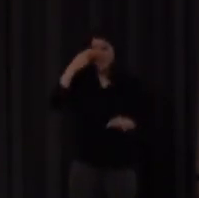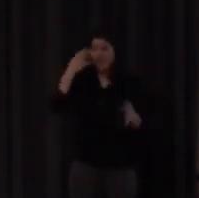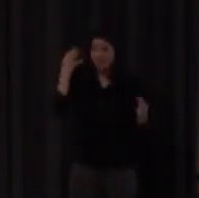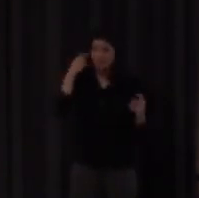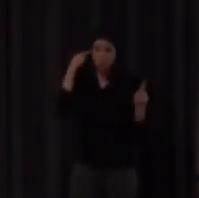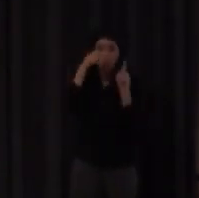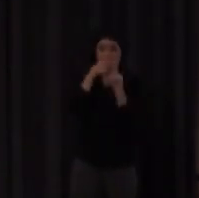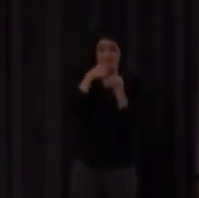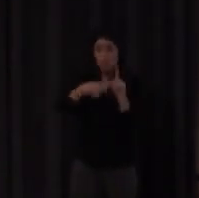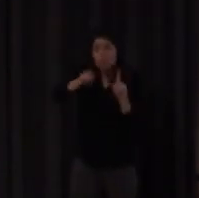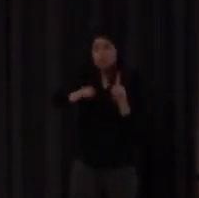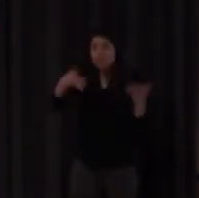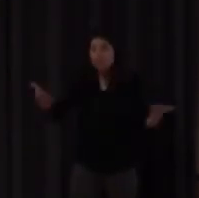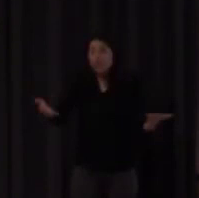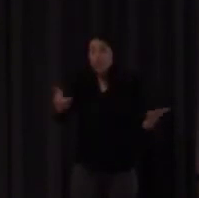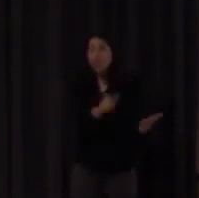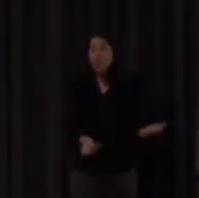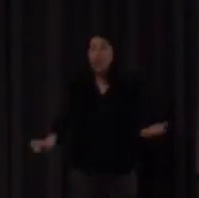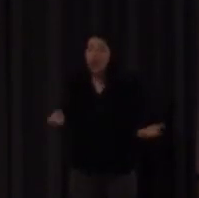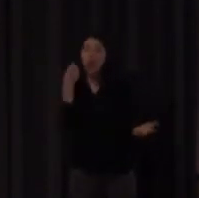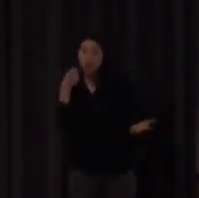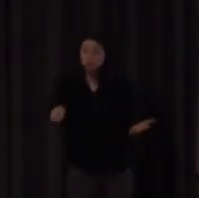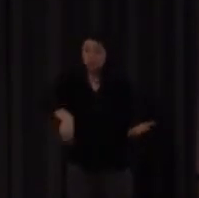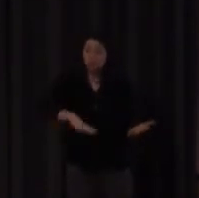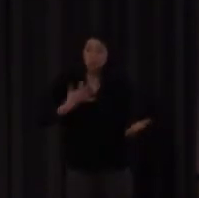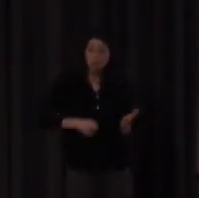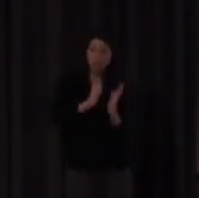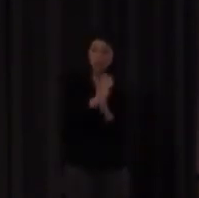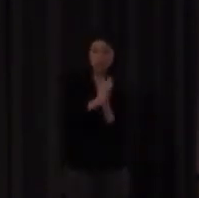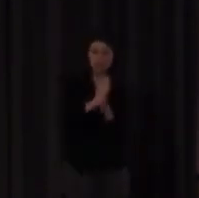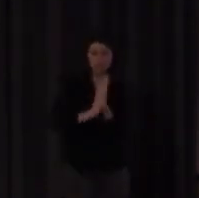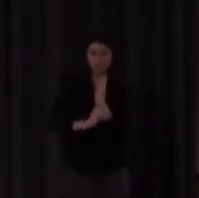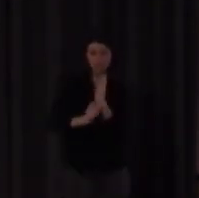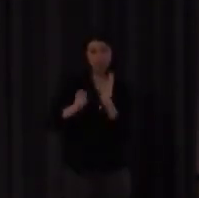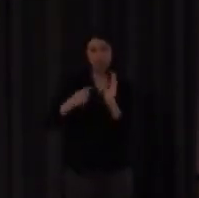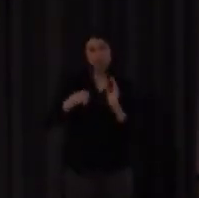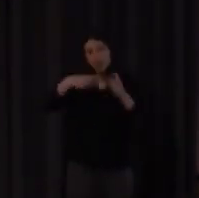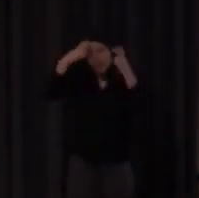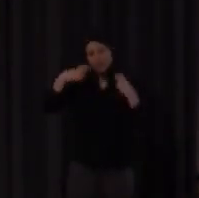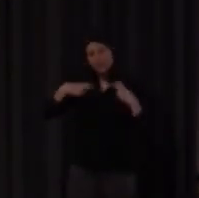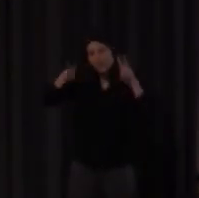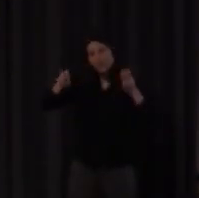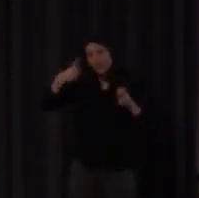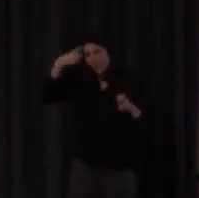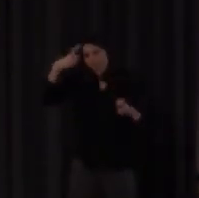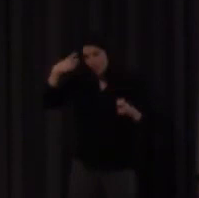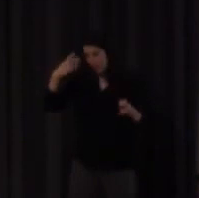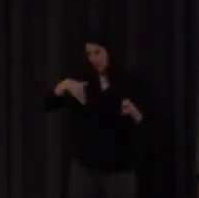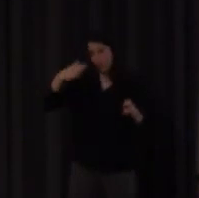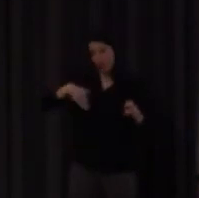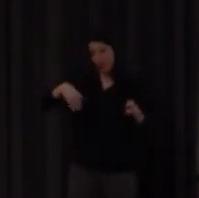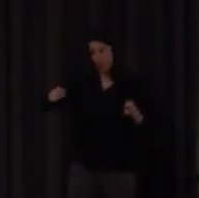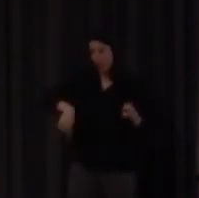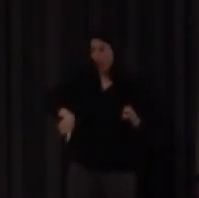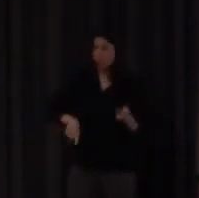alumnado escriba jamás hacemos exámenes de memorización sino ellos tienen un dosier y tienen que escribir y lo van